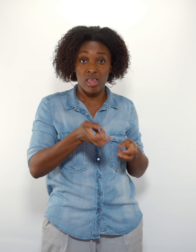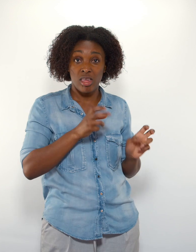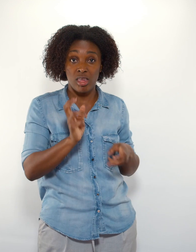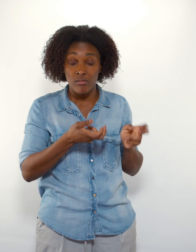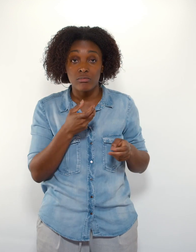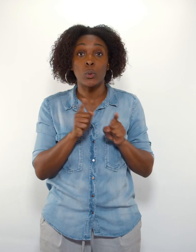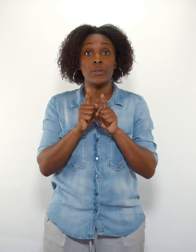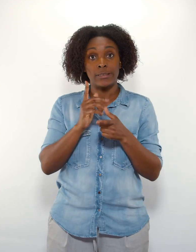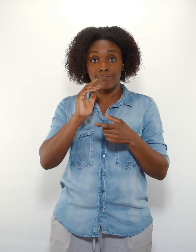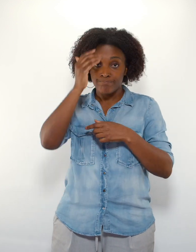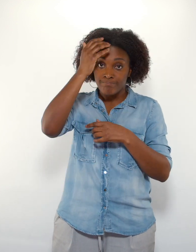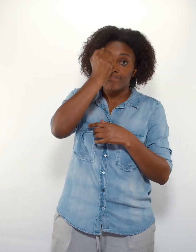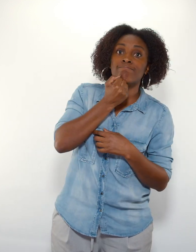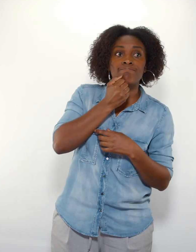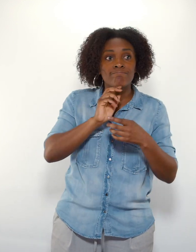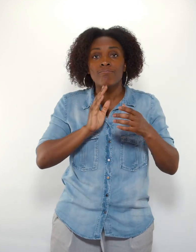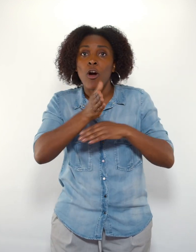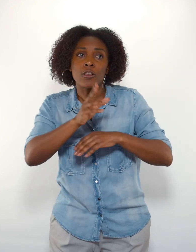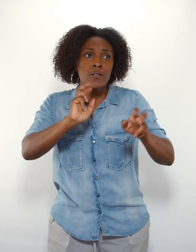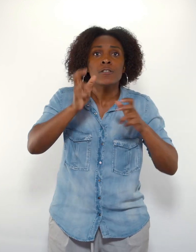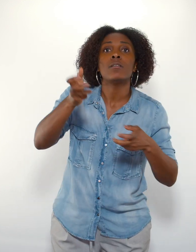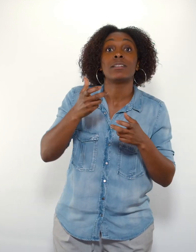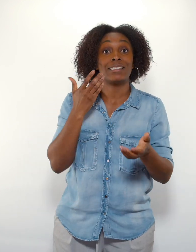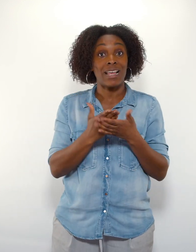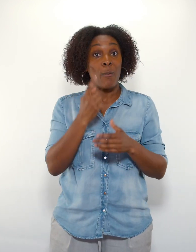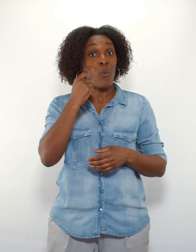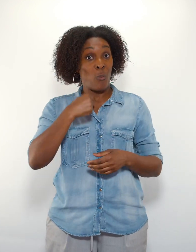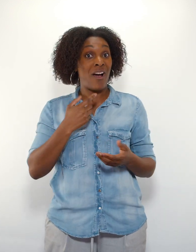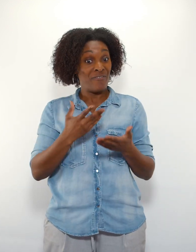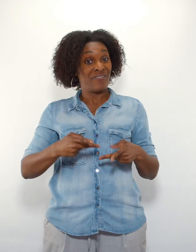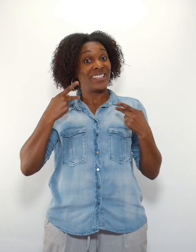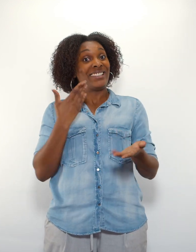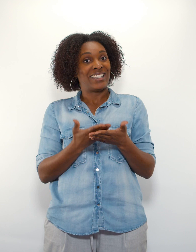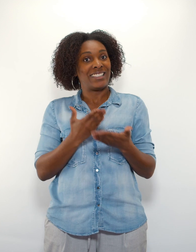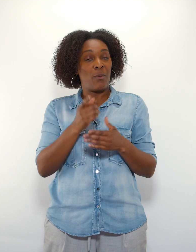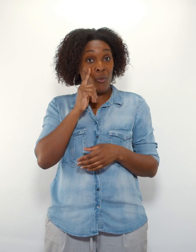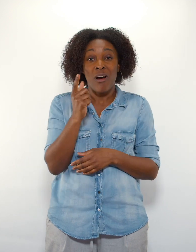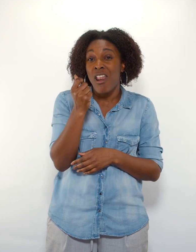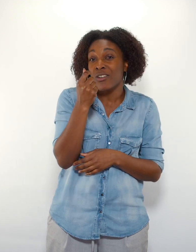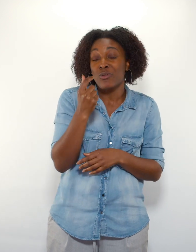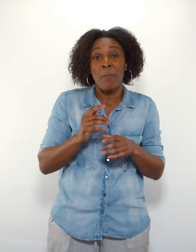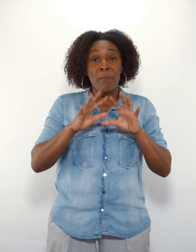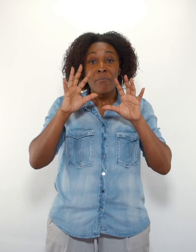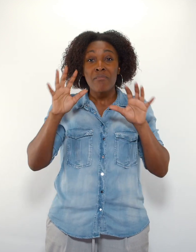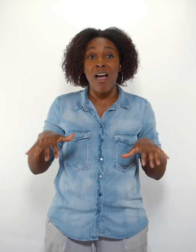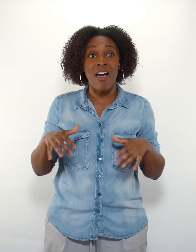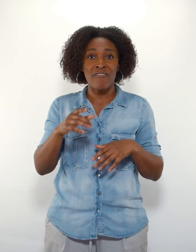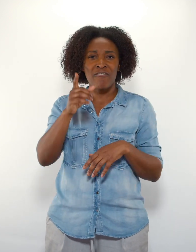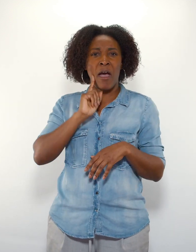J'avais aussi fait des cambriolages. Et à ce moment-là, pour moi, c'était ça la vie. Parce que j'avais de l'argent, j'avais des femmes,